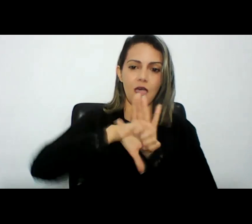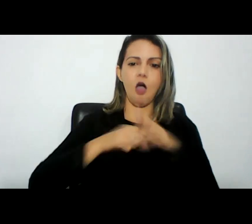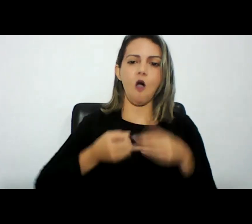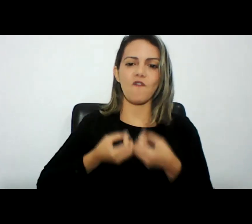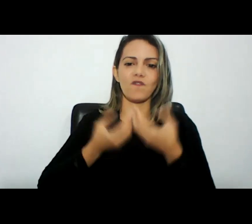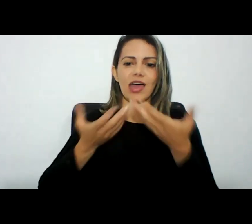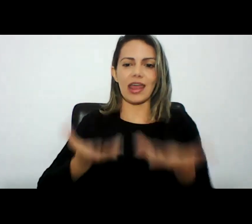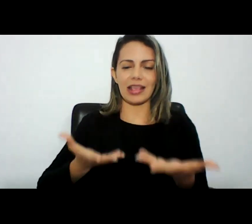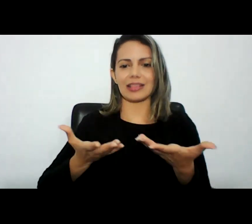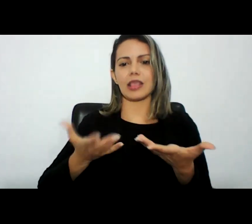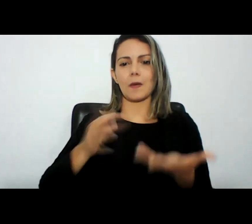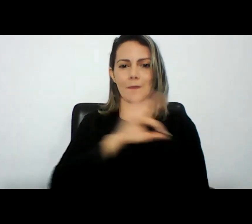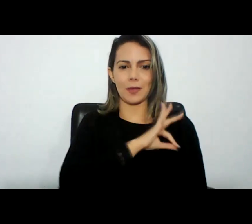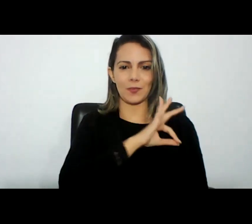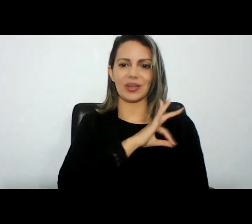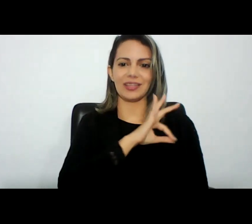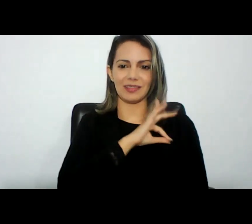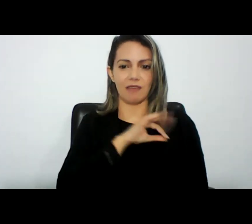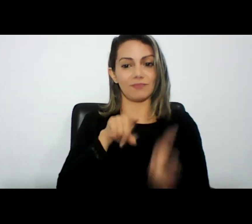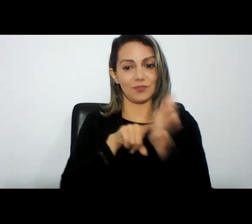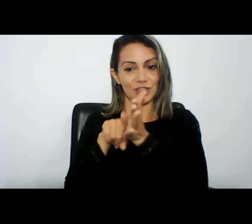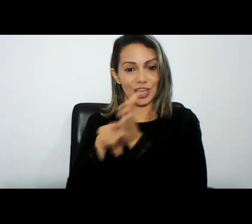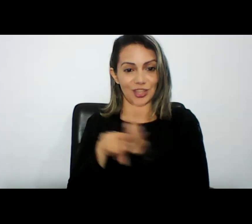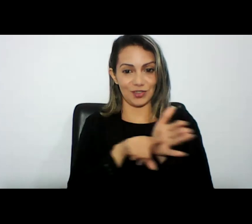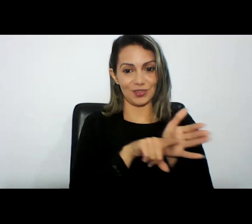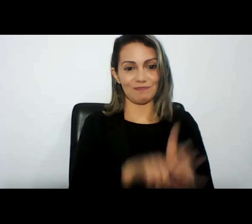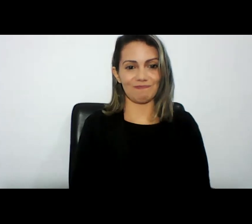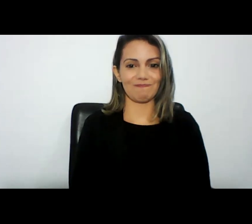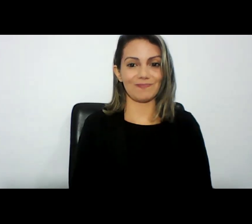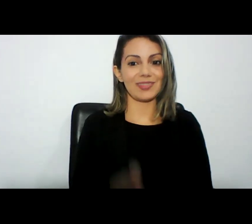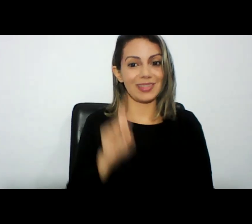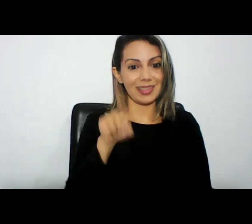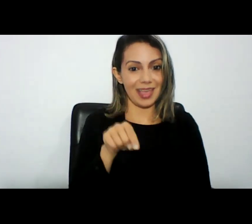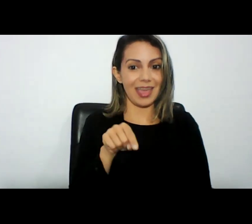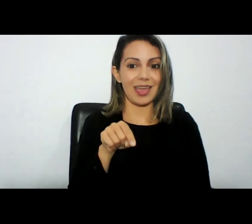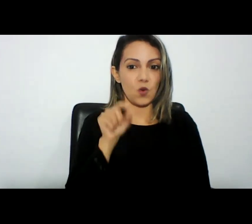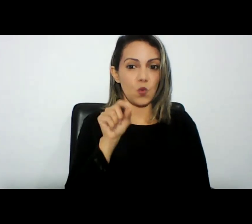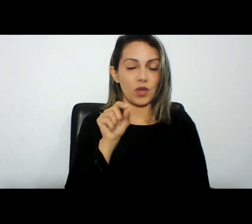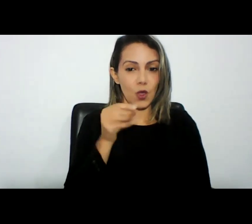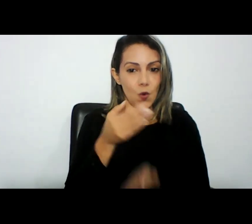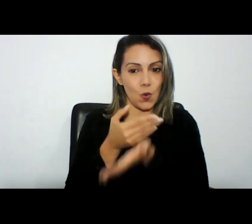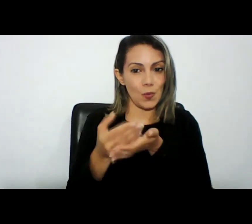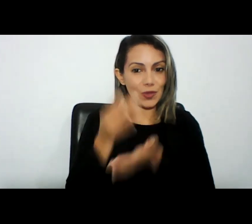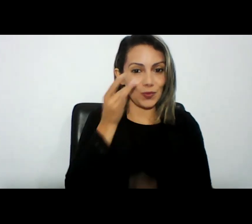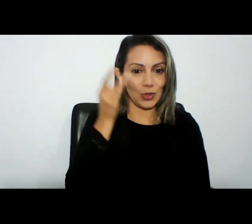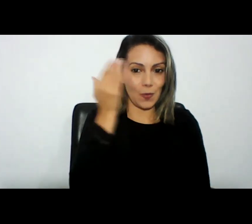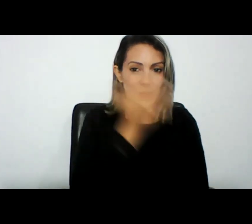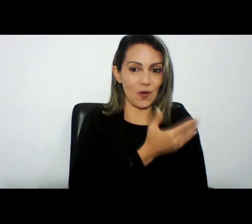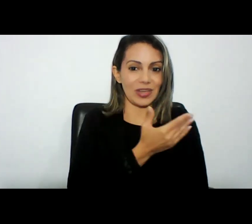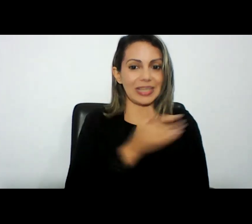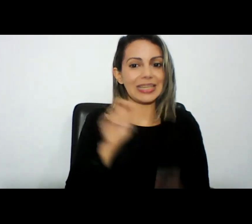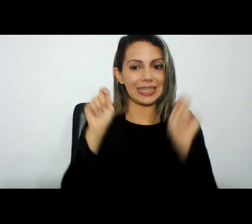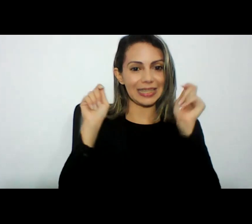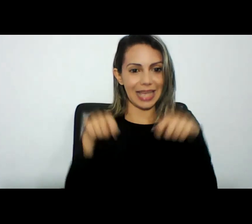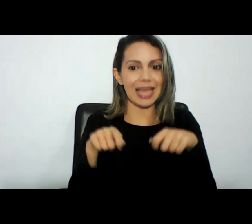e para o Ministério Público quando o caso um início de prova que não raras às vezes residem em fontes